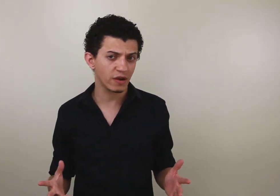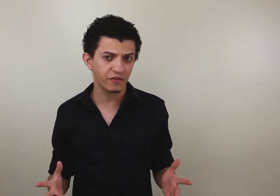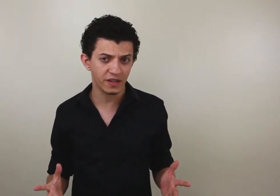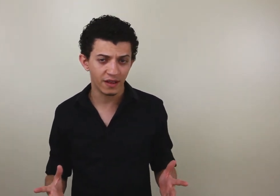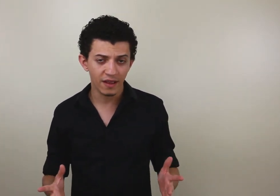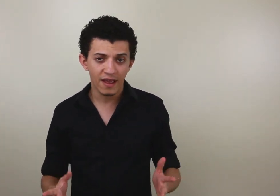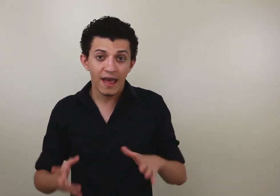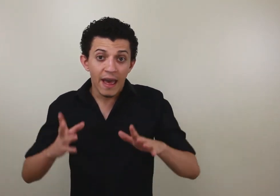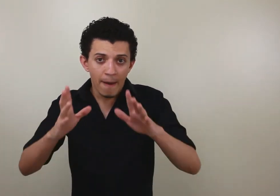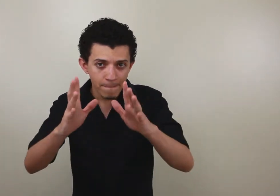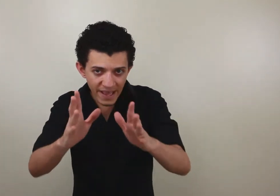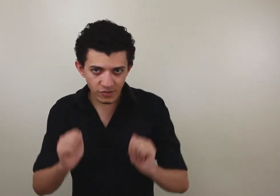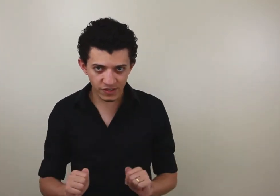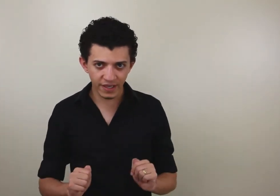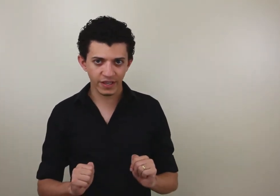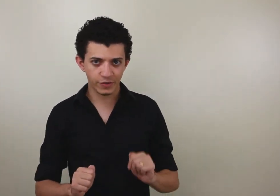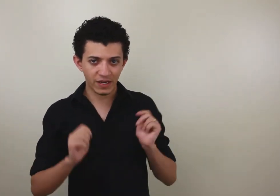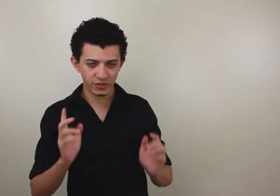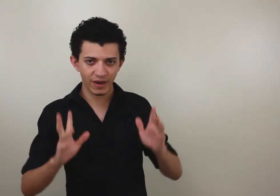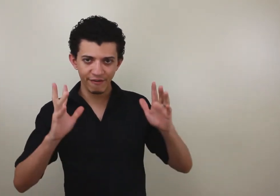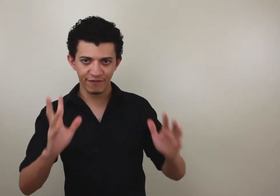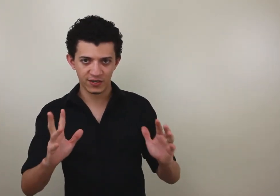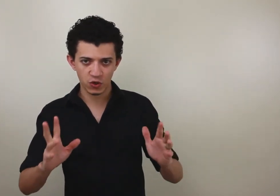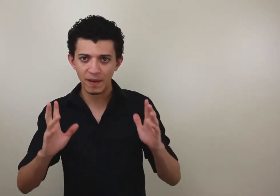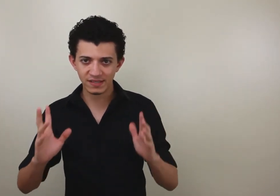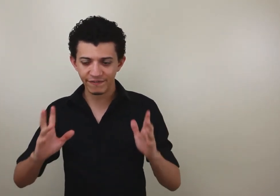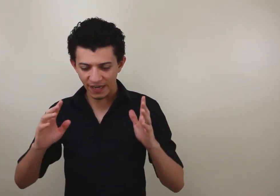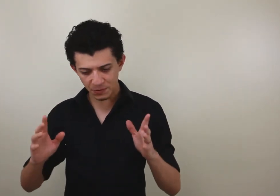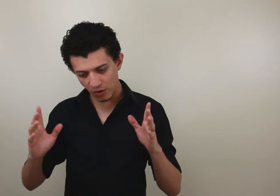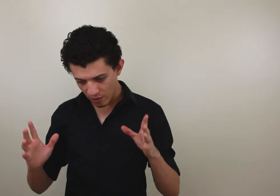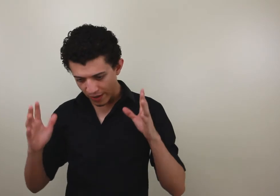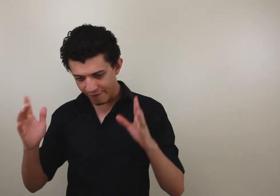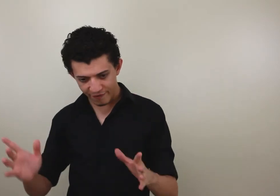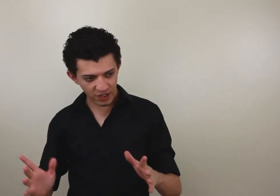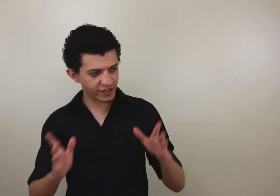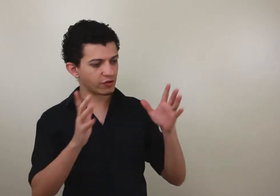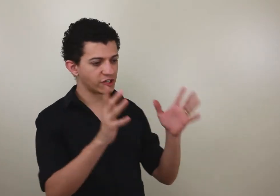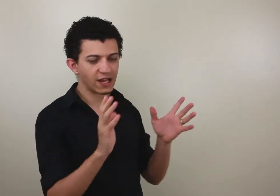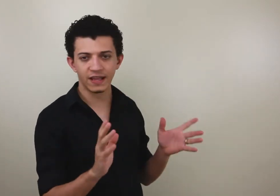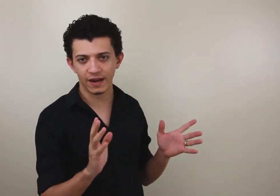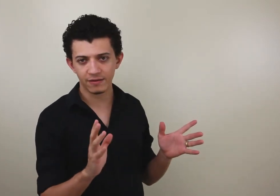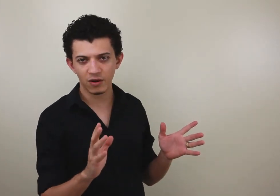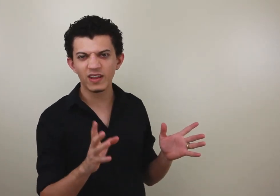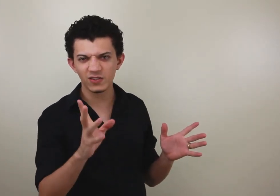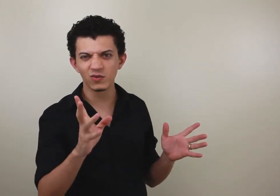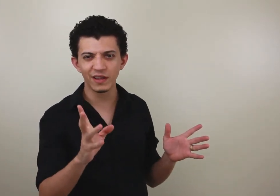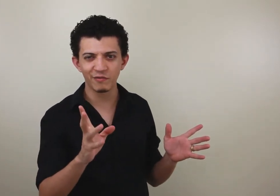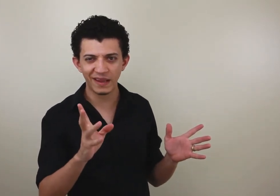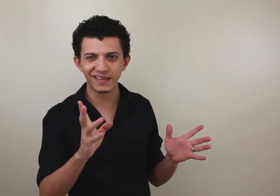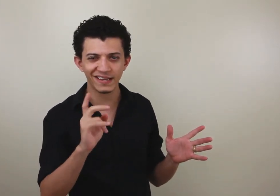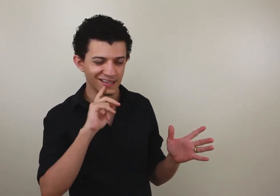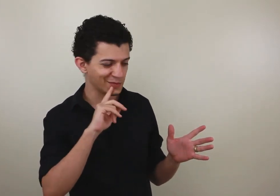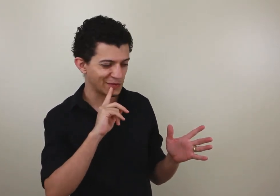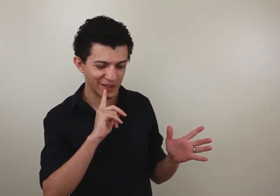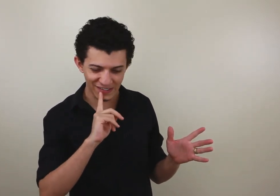sua vida? Pense o seguinte, imagina um elefante. Como é que você faz pra colocar um elefante dentro da geladeira? Eu li isso num livro bem interessante, uma vez.